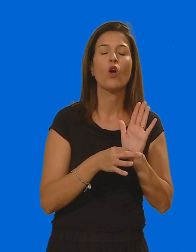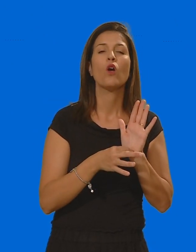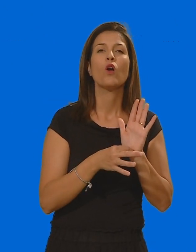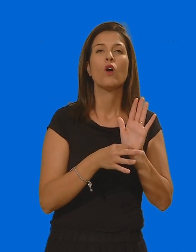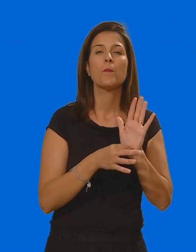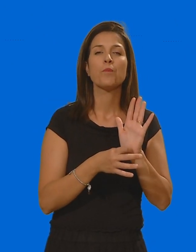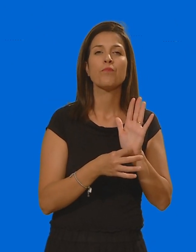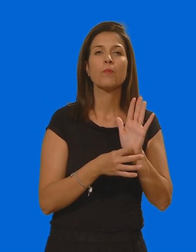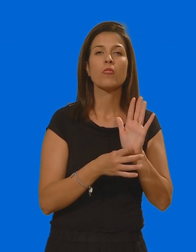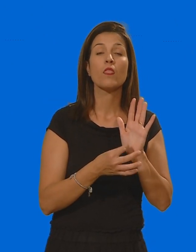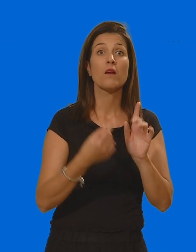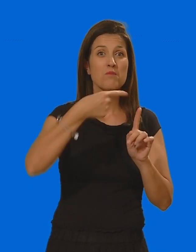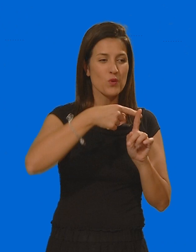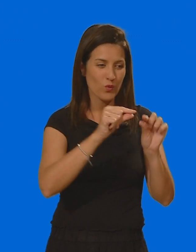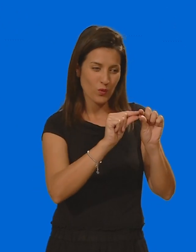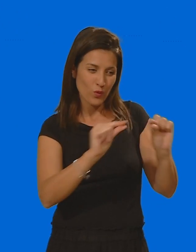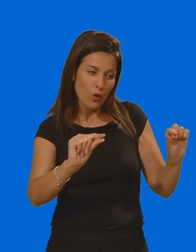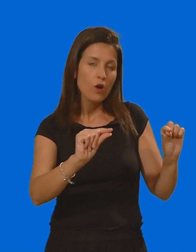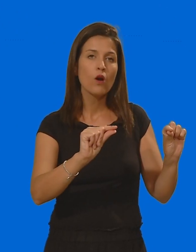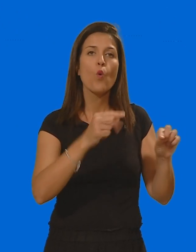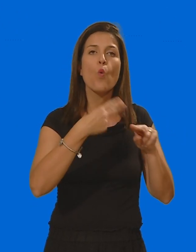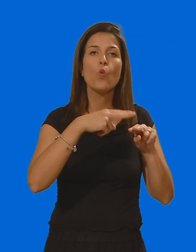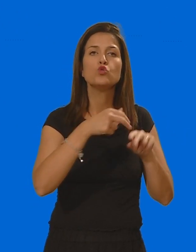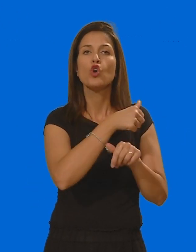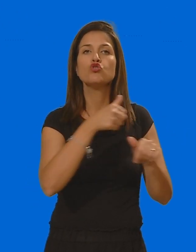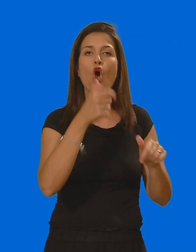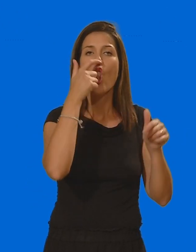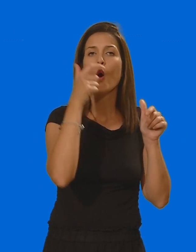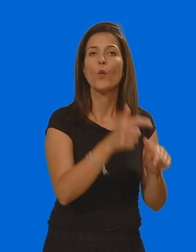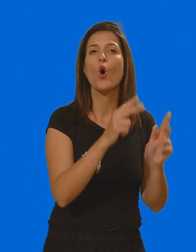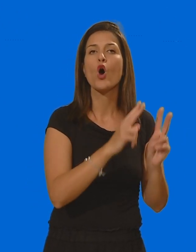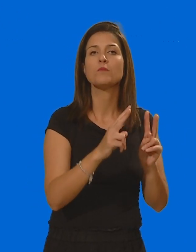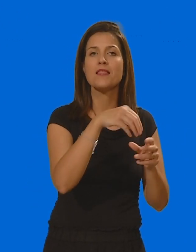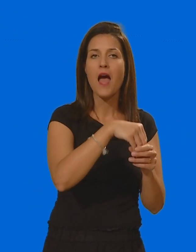e con l'indicazione ad uso ospedaliero, pertanto illegalmente detenuto